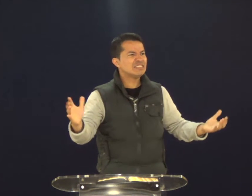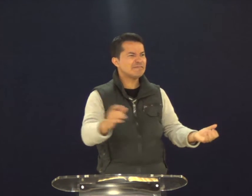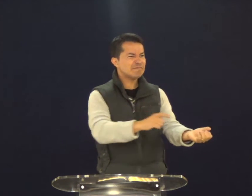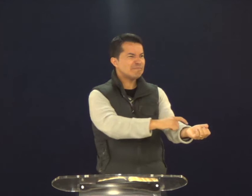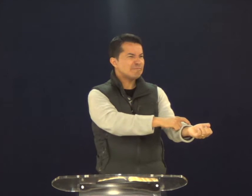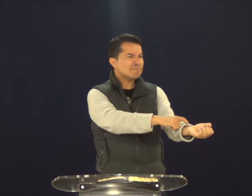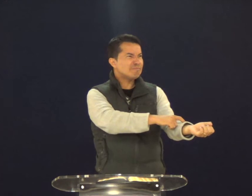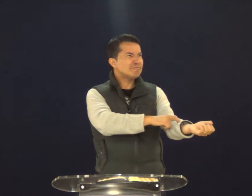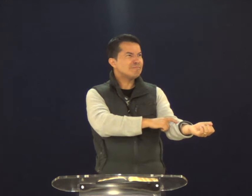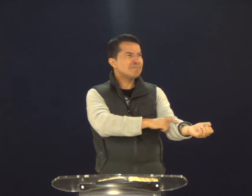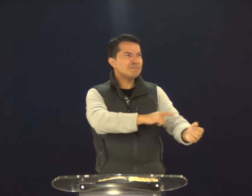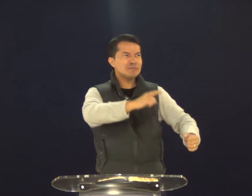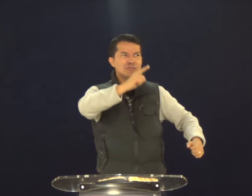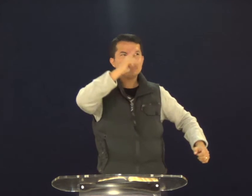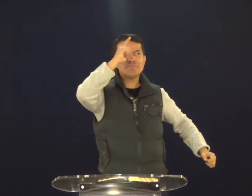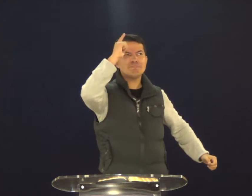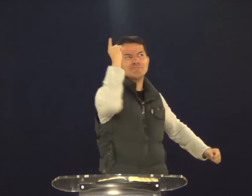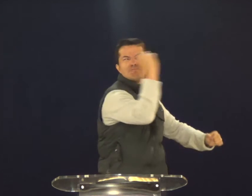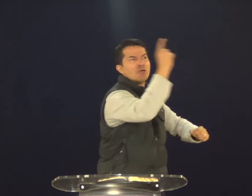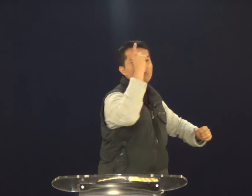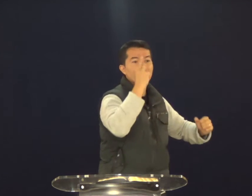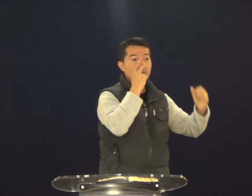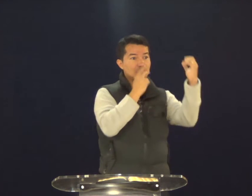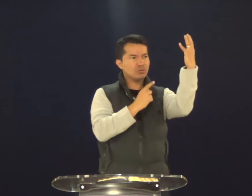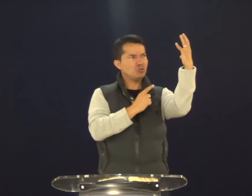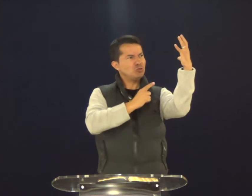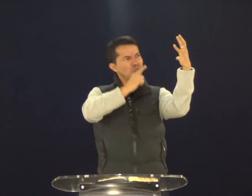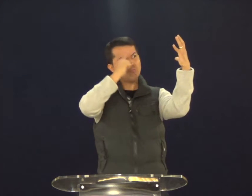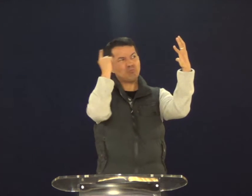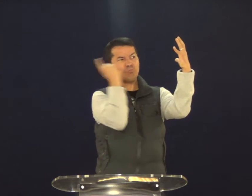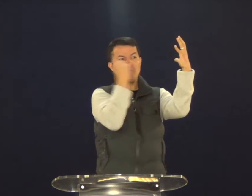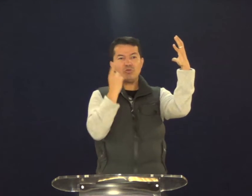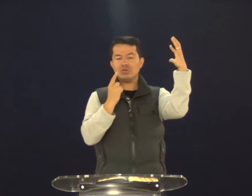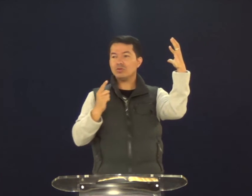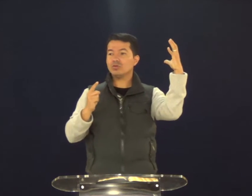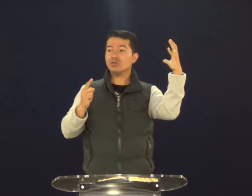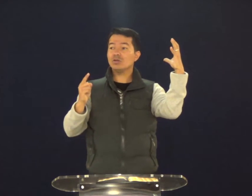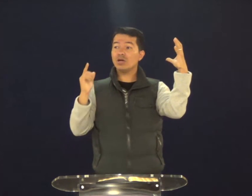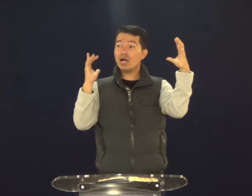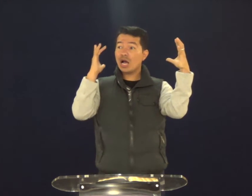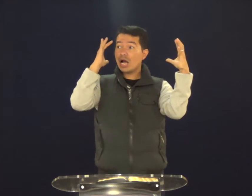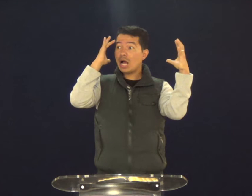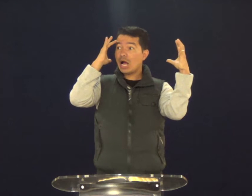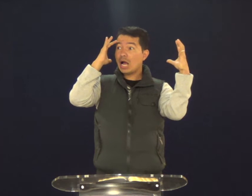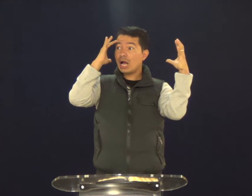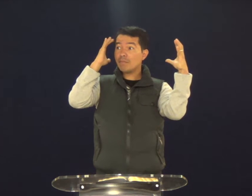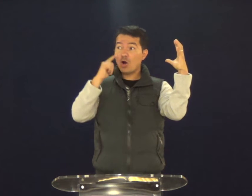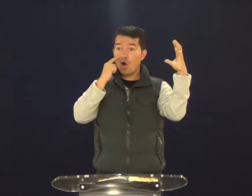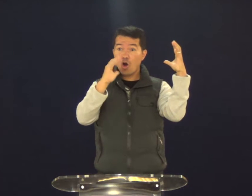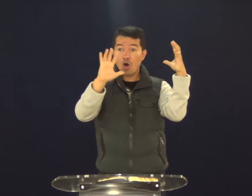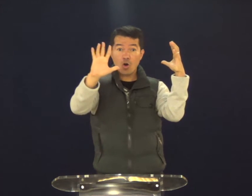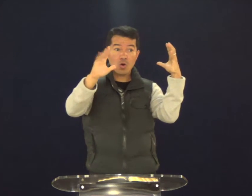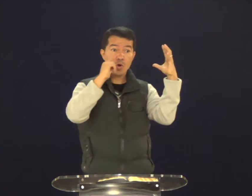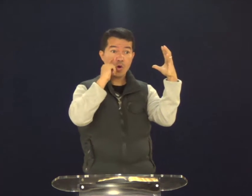Não tem. Jesus, então, fica nervoso. E ele fala contra aquela árvore.